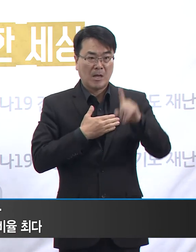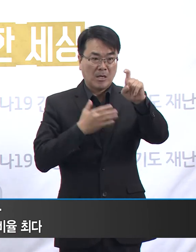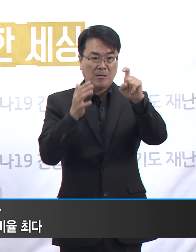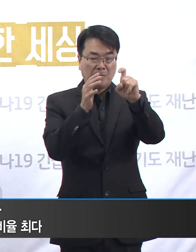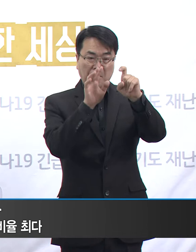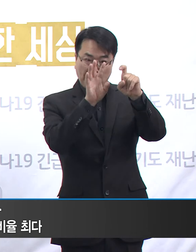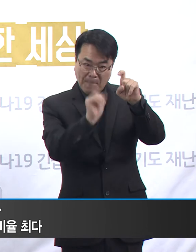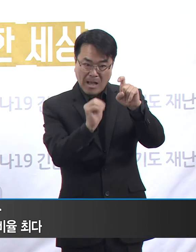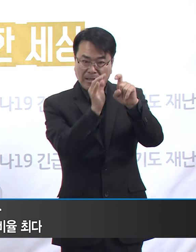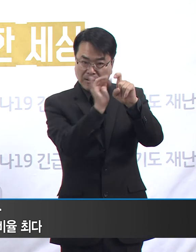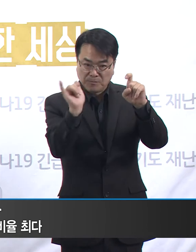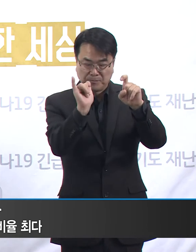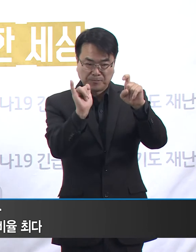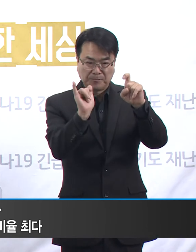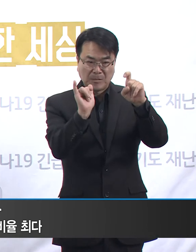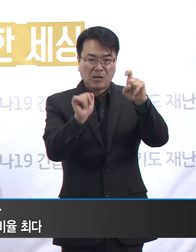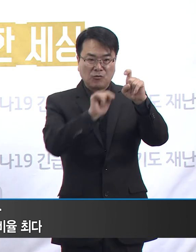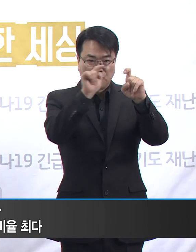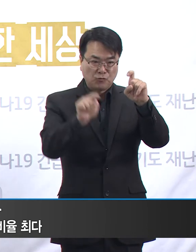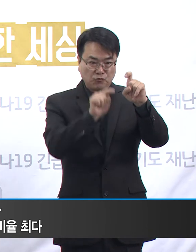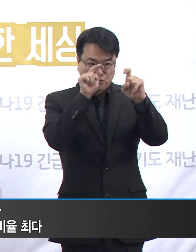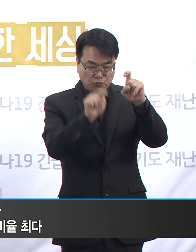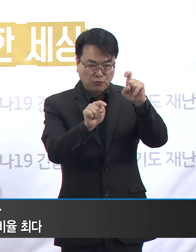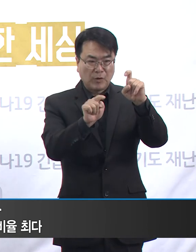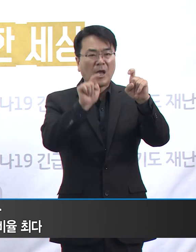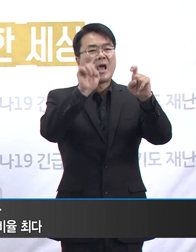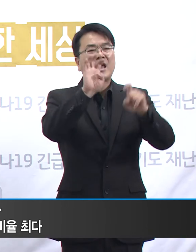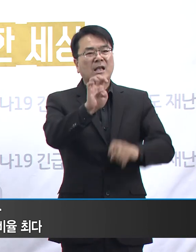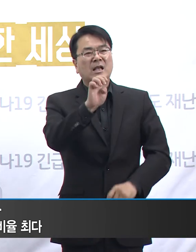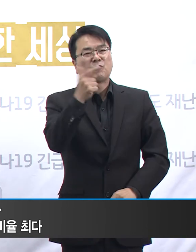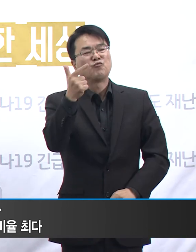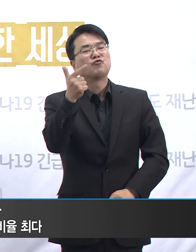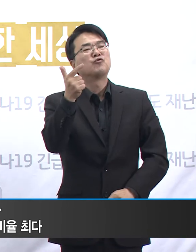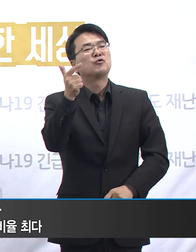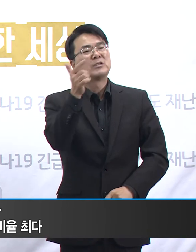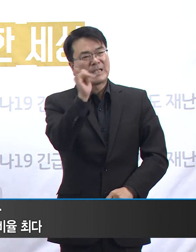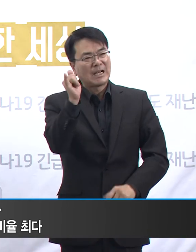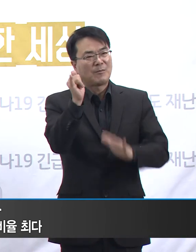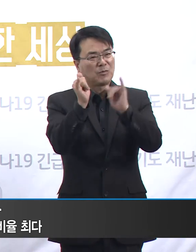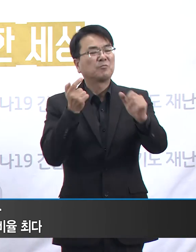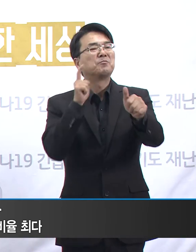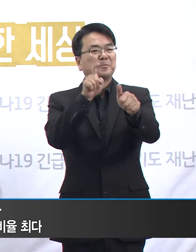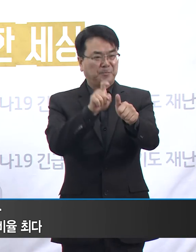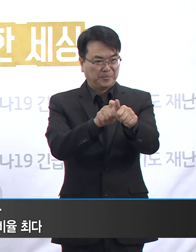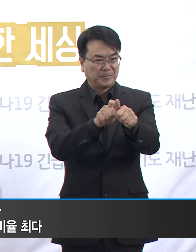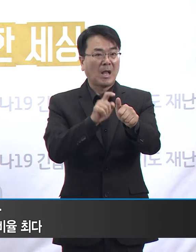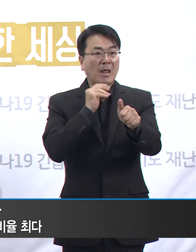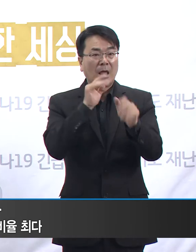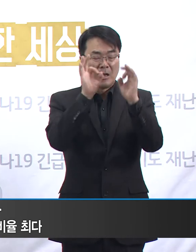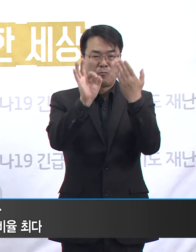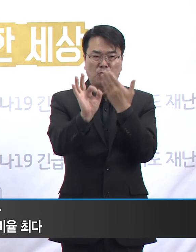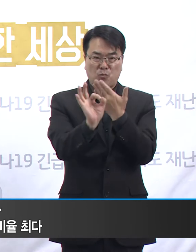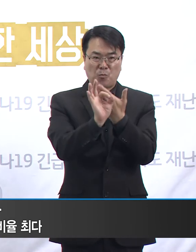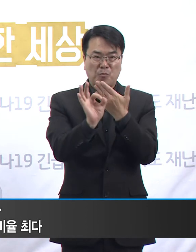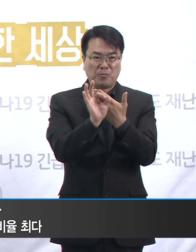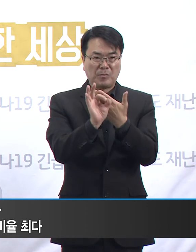감염자는 41.06명입니다. 가장 높은 수치를 보인 연령층은